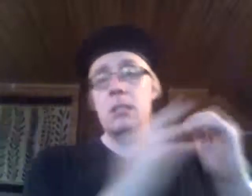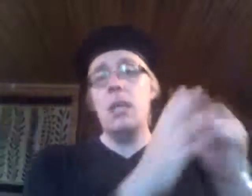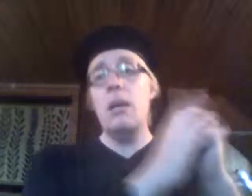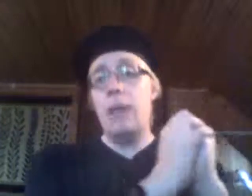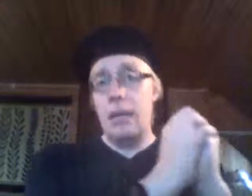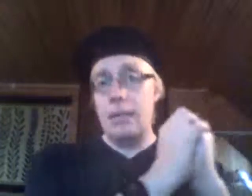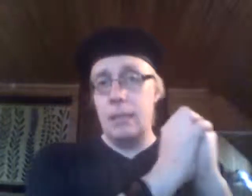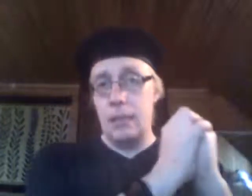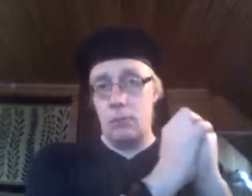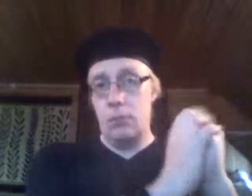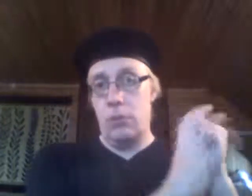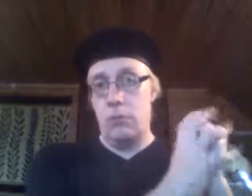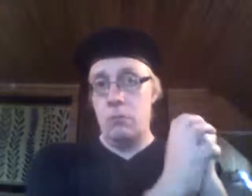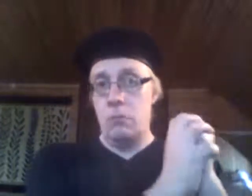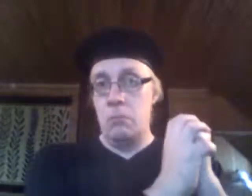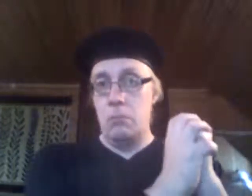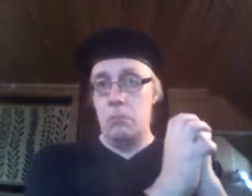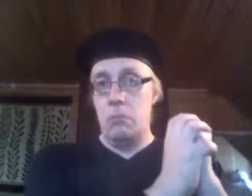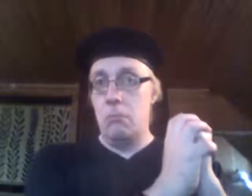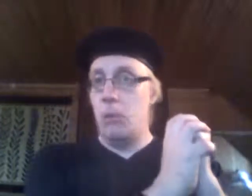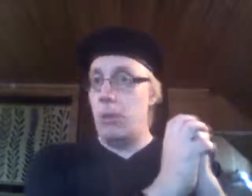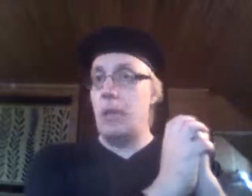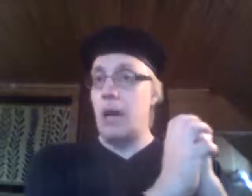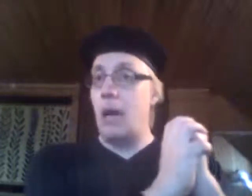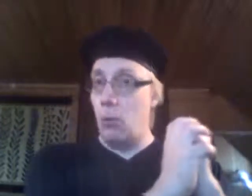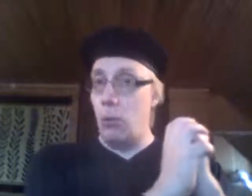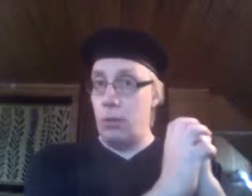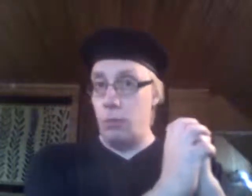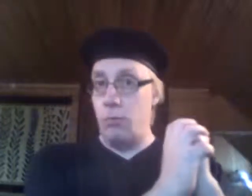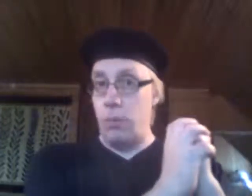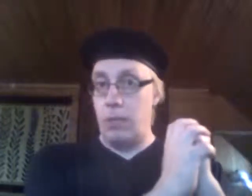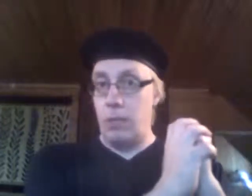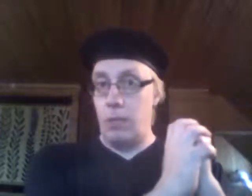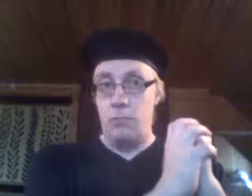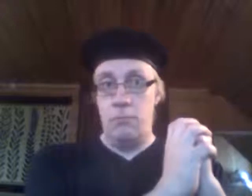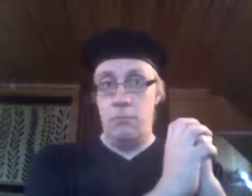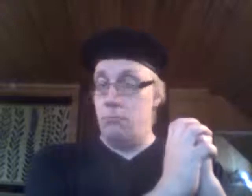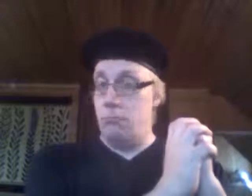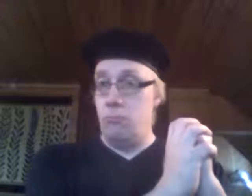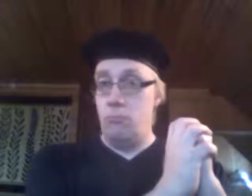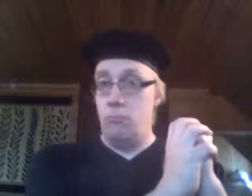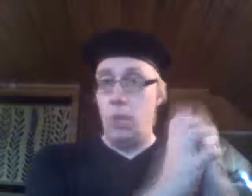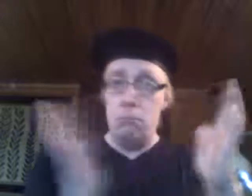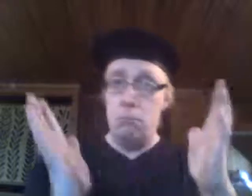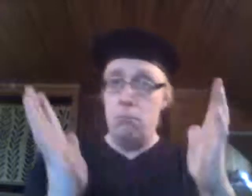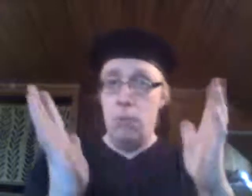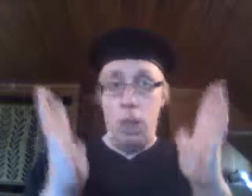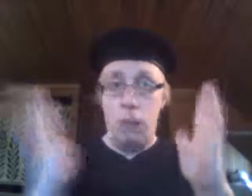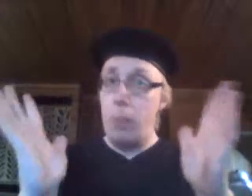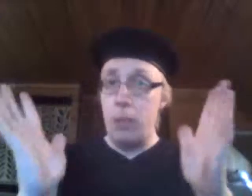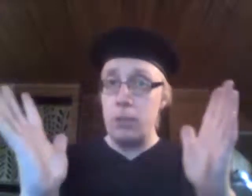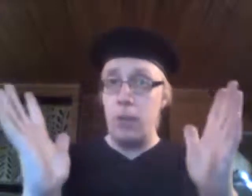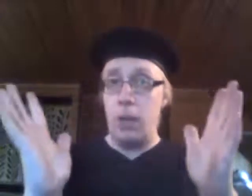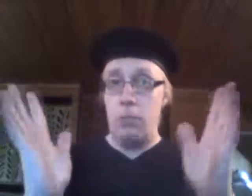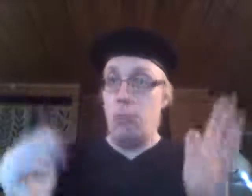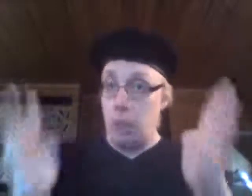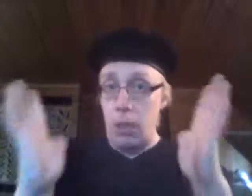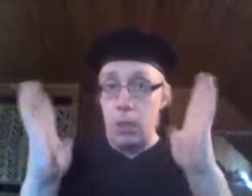saa vähän sitä, kun se yrittää haukkua Trumpia siinä. Ja ihan vapaasti vaan. Mä kannatan